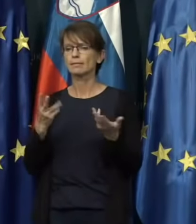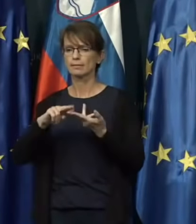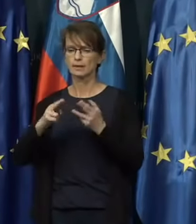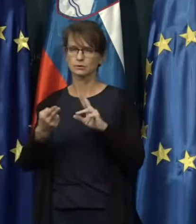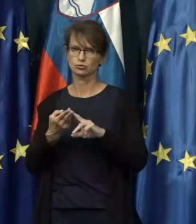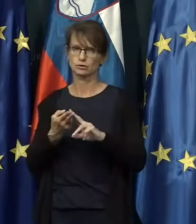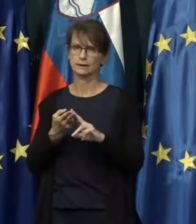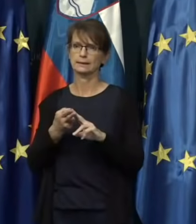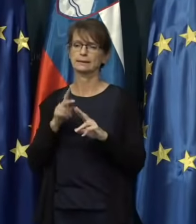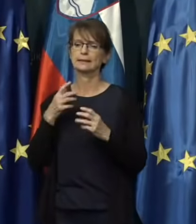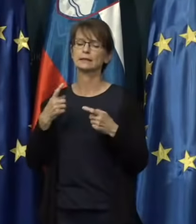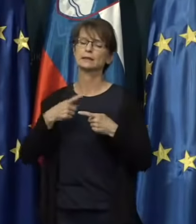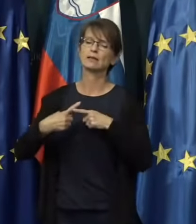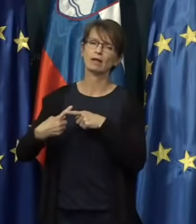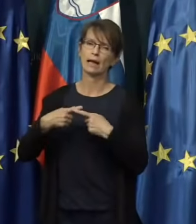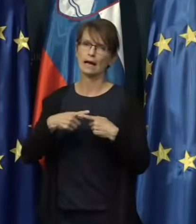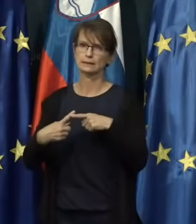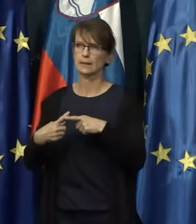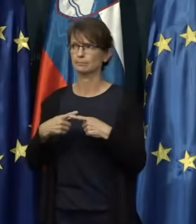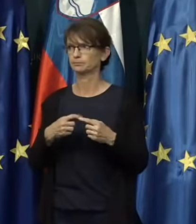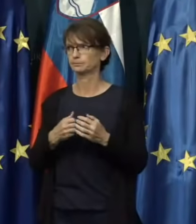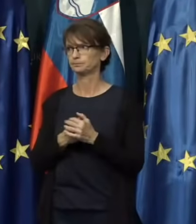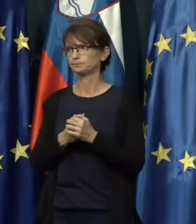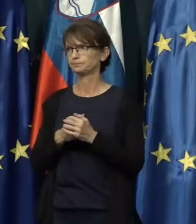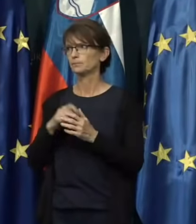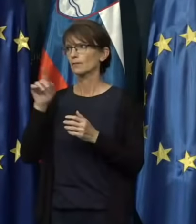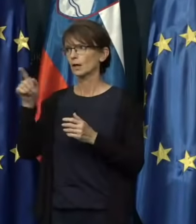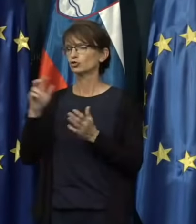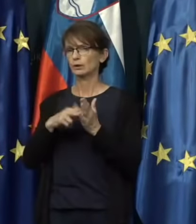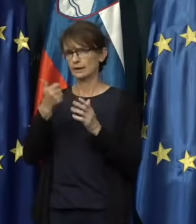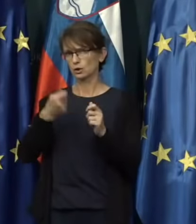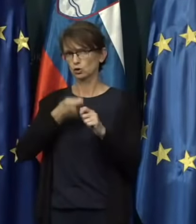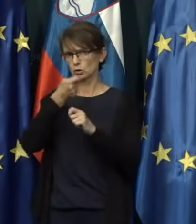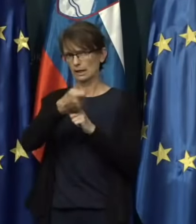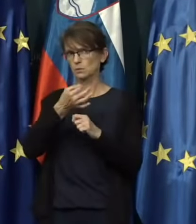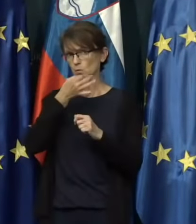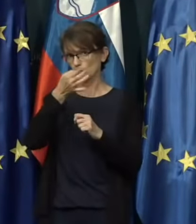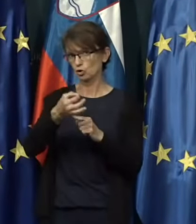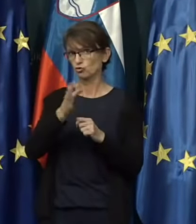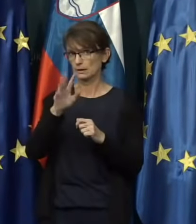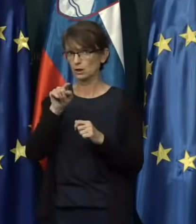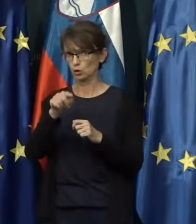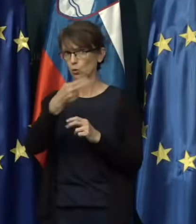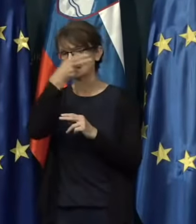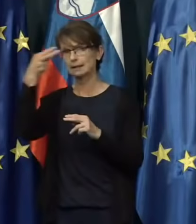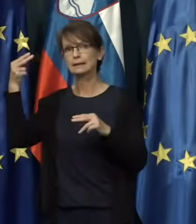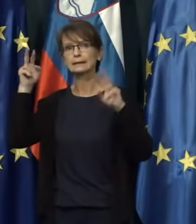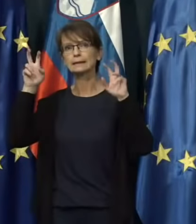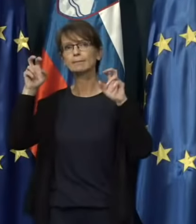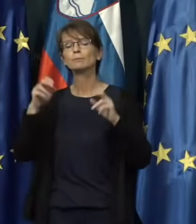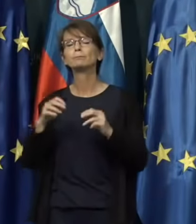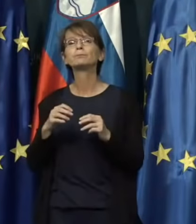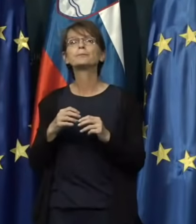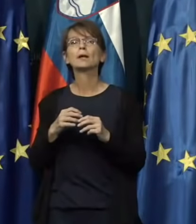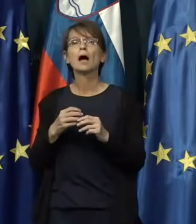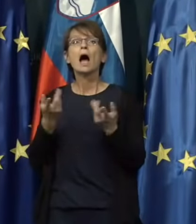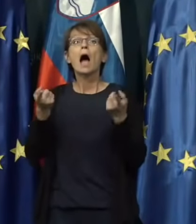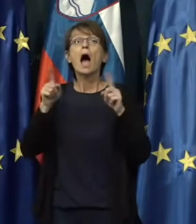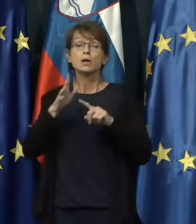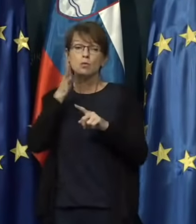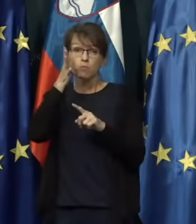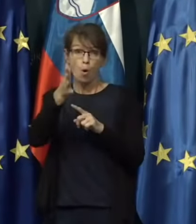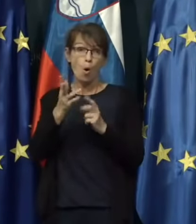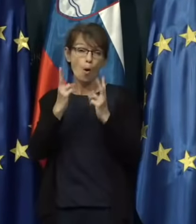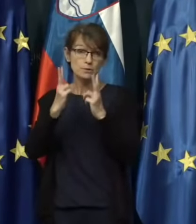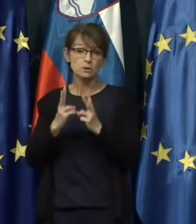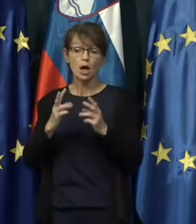tega tveganja. Ja, jaz imam pa ravno na to še eno vprašanje. In sicer bo obstajal kakšen mehanizem